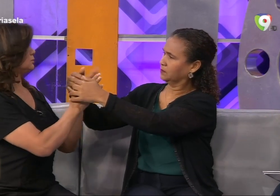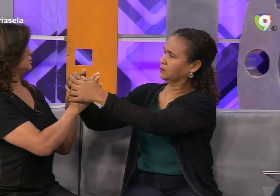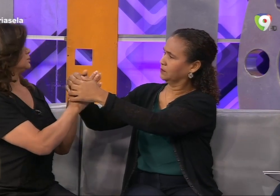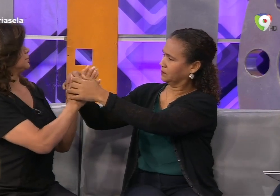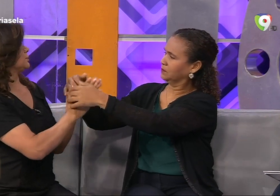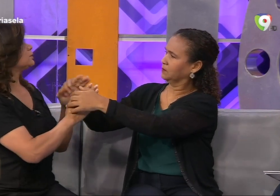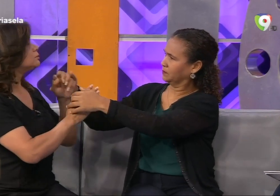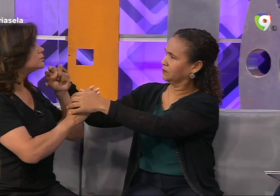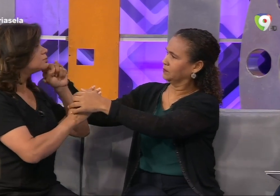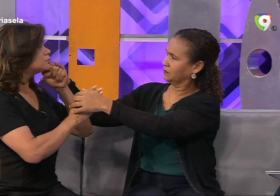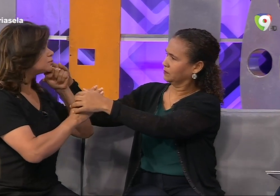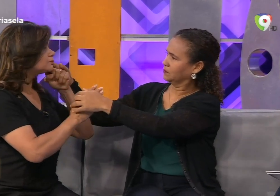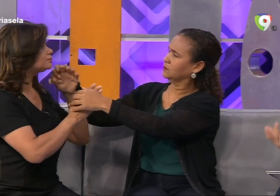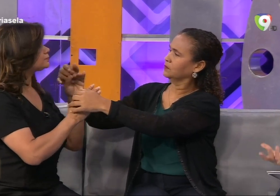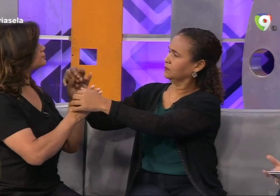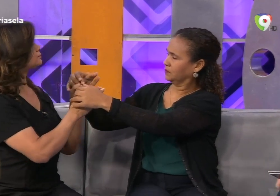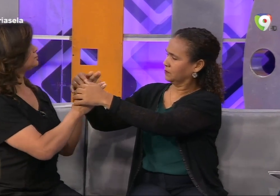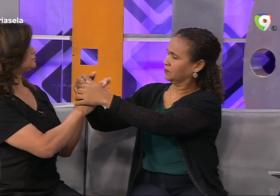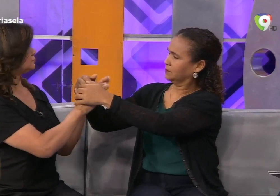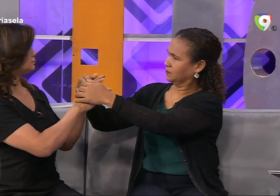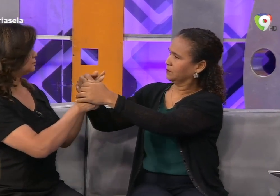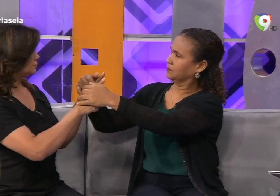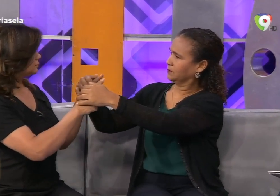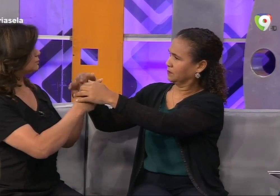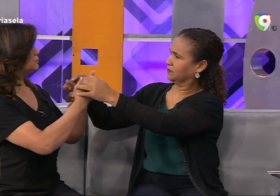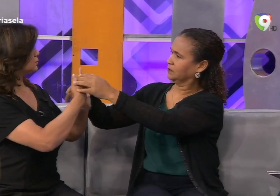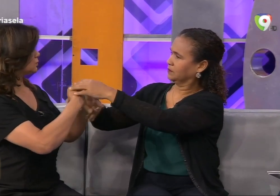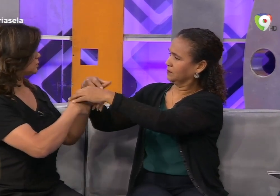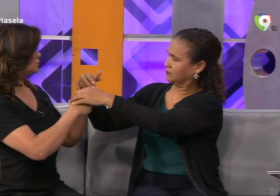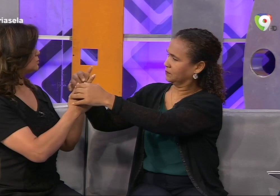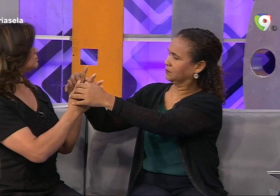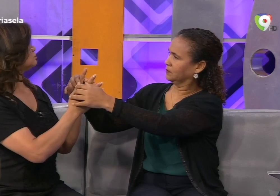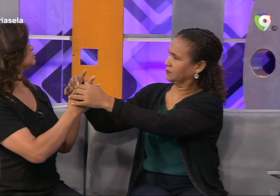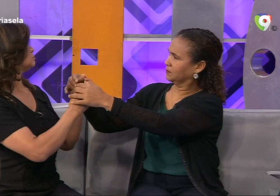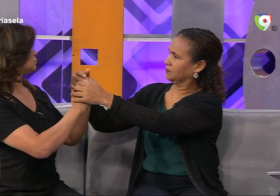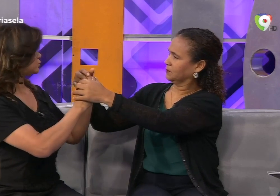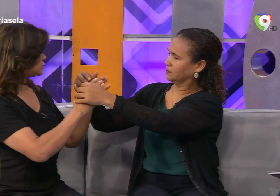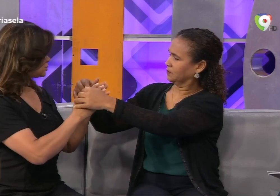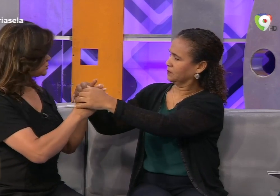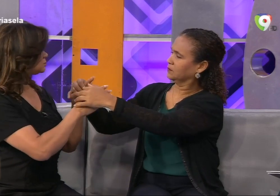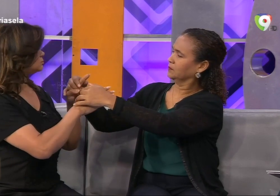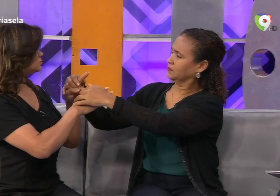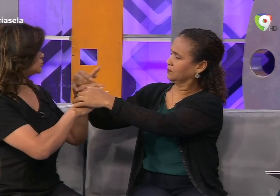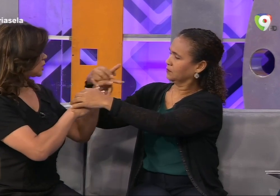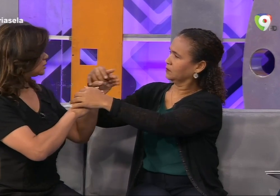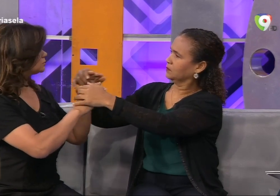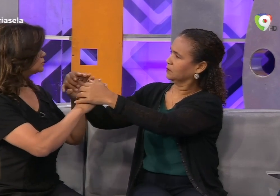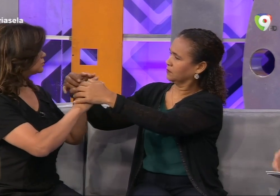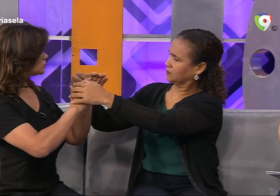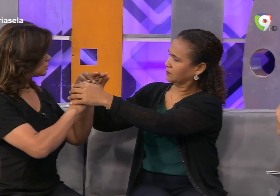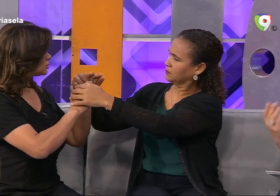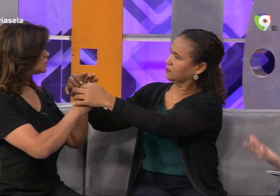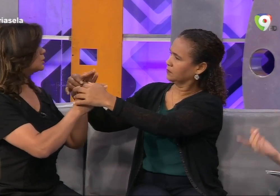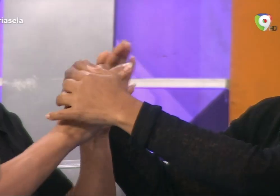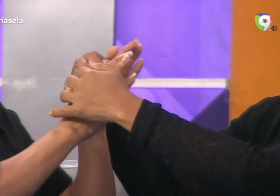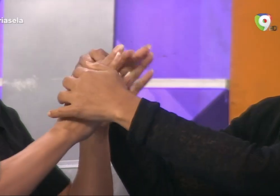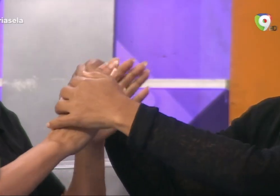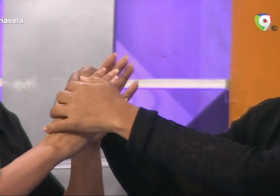Encarnación, es intérprete de lenguaje de señas y docente especializada en comunicación e interpretar a las personas